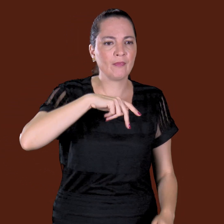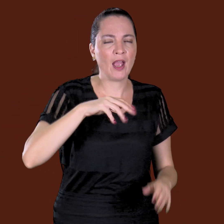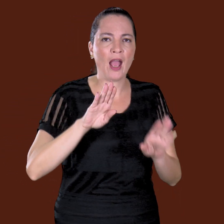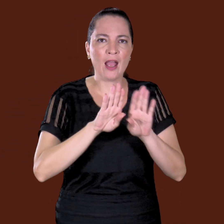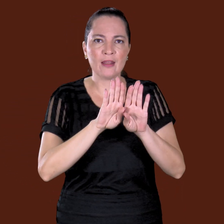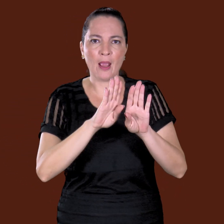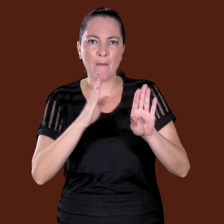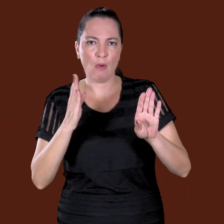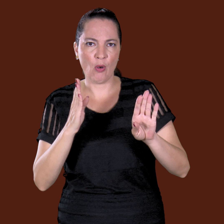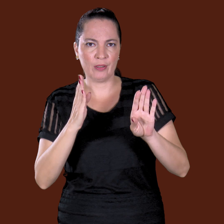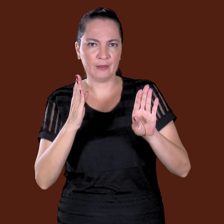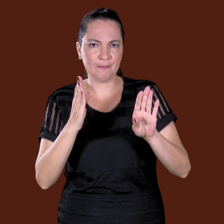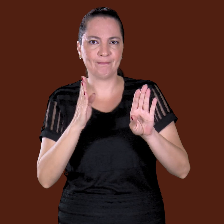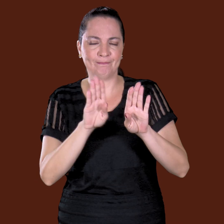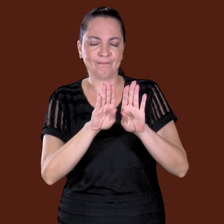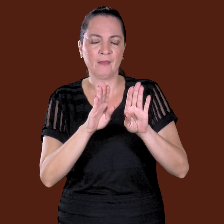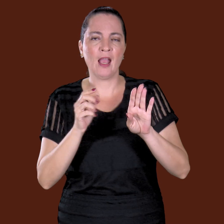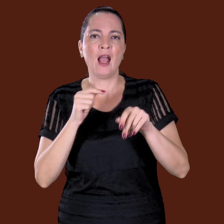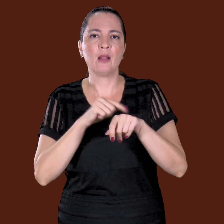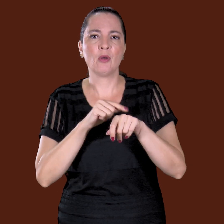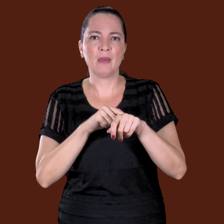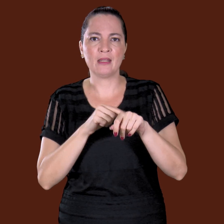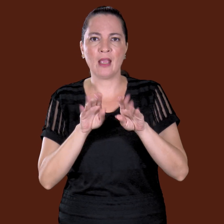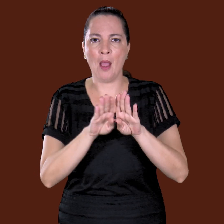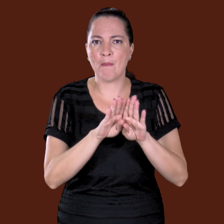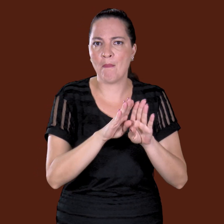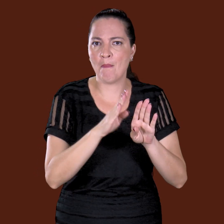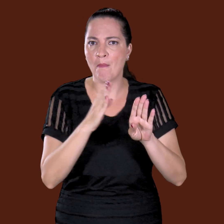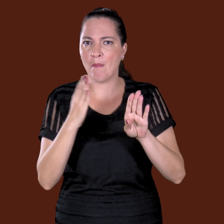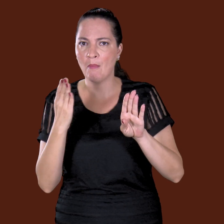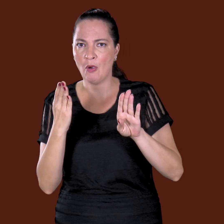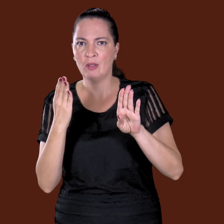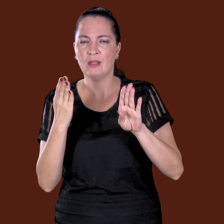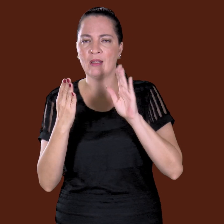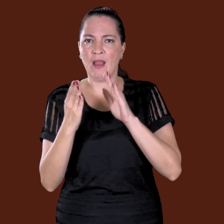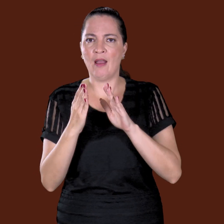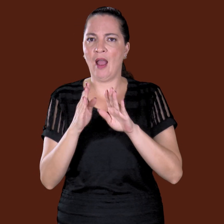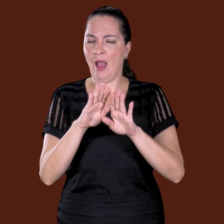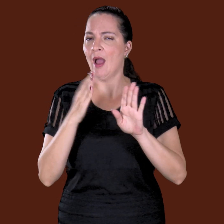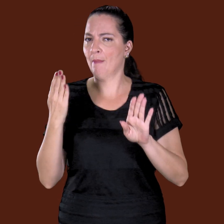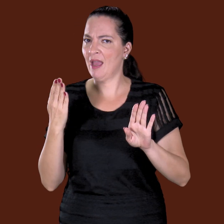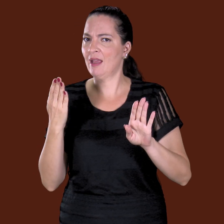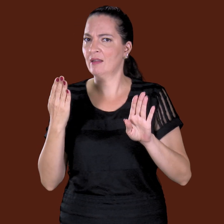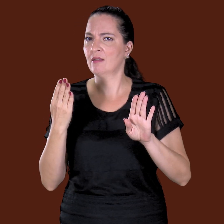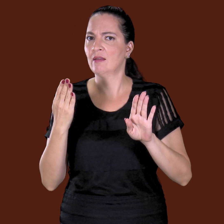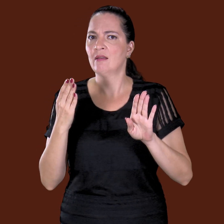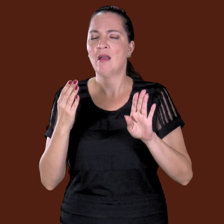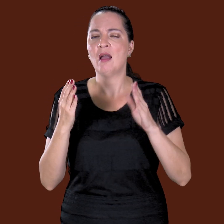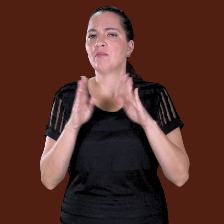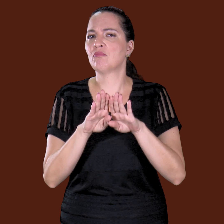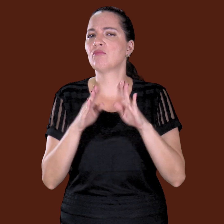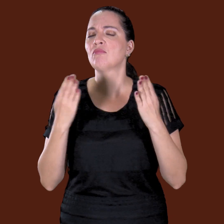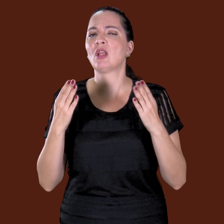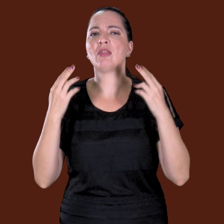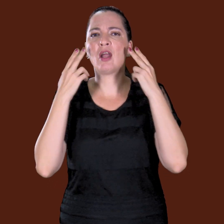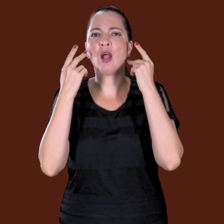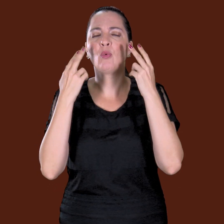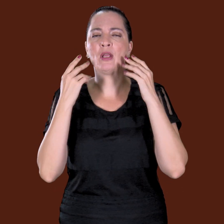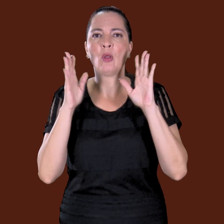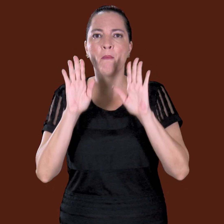da... Lá da... Da casinha dele lá. Na hora que a porta... Enquanto a porta tava aberta, ele tava de boa. Na hora que ele